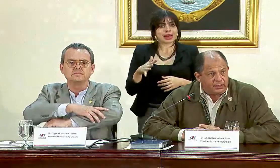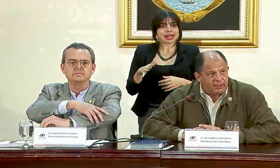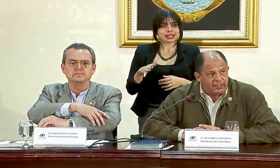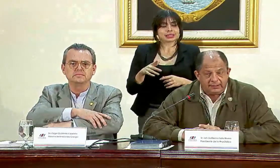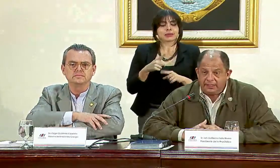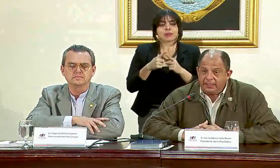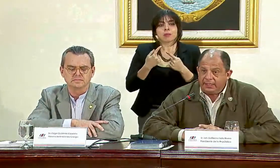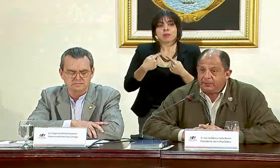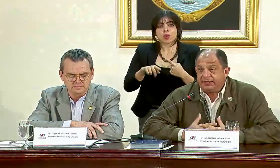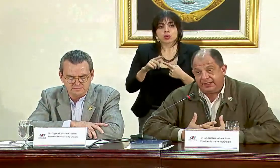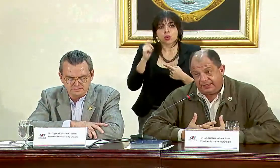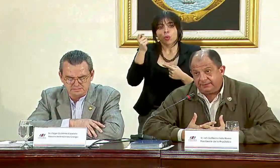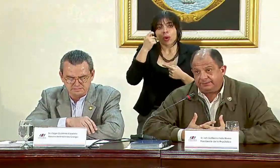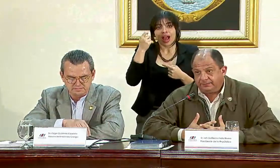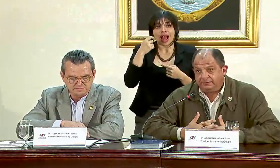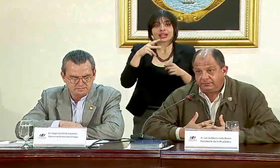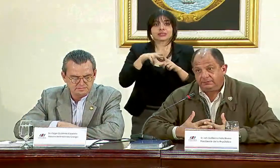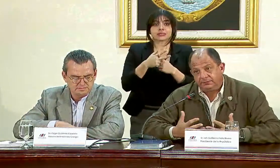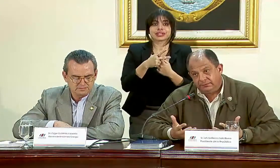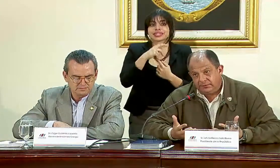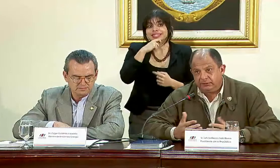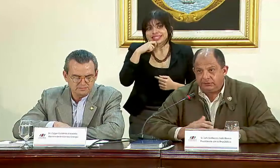pronto entrará Guanacaste en la época seca,